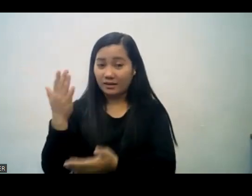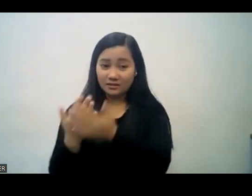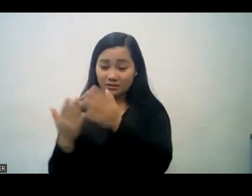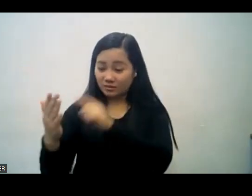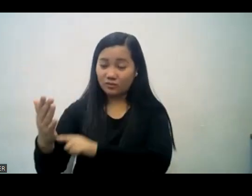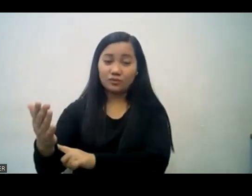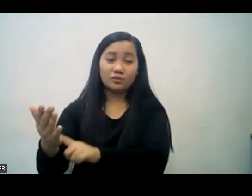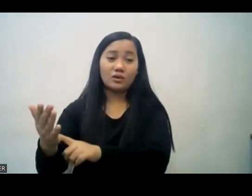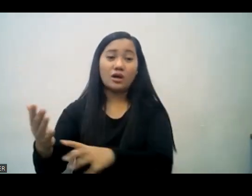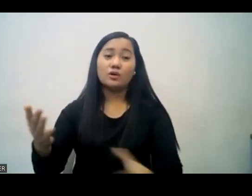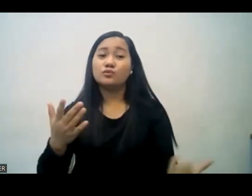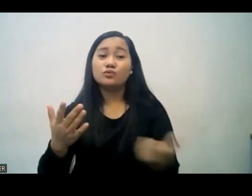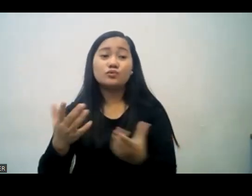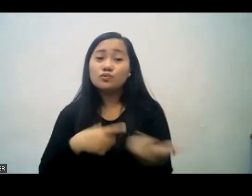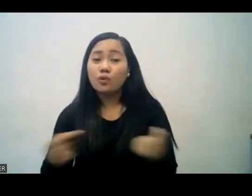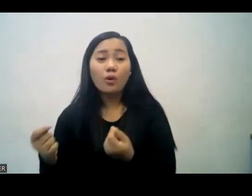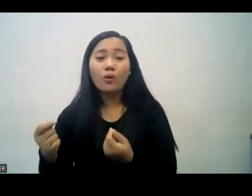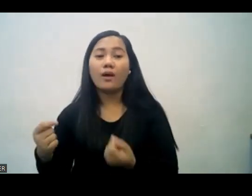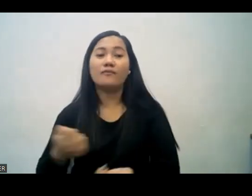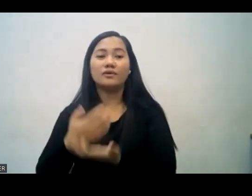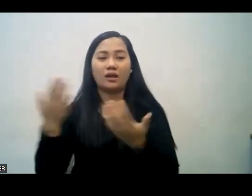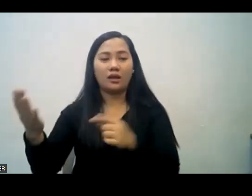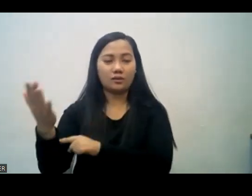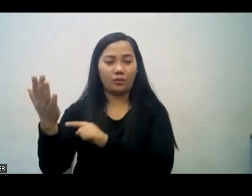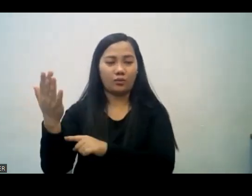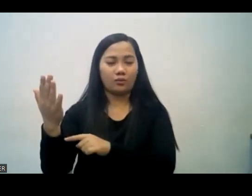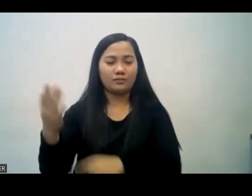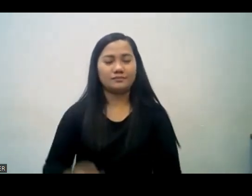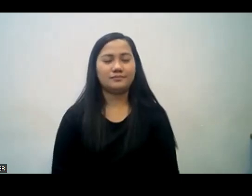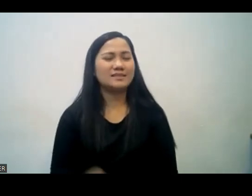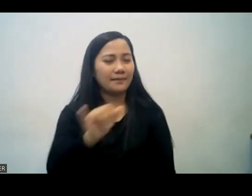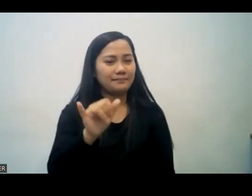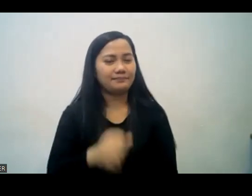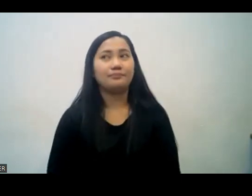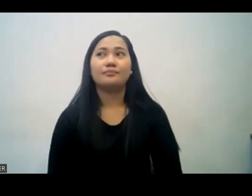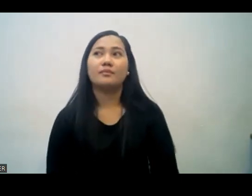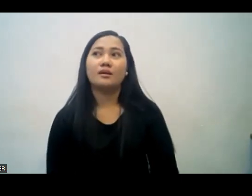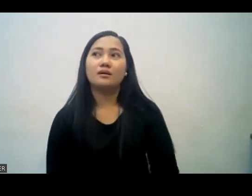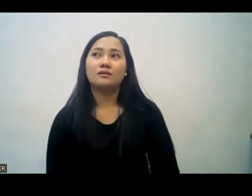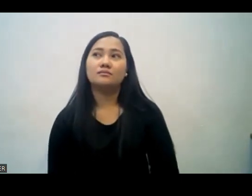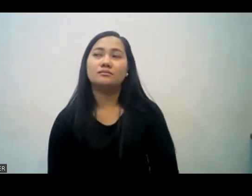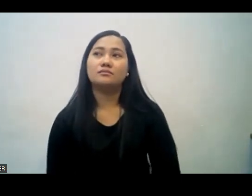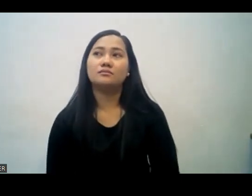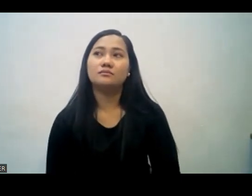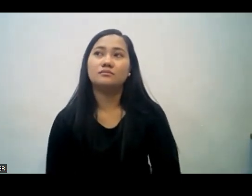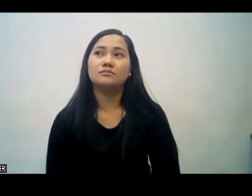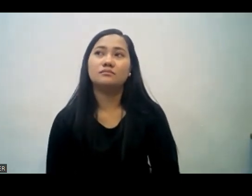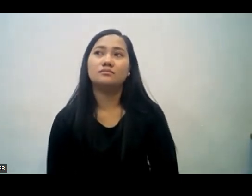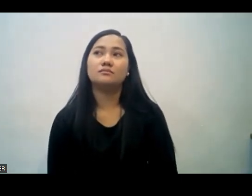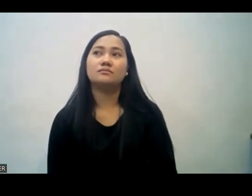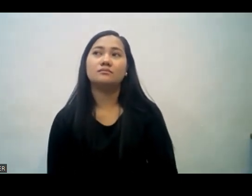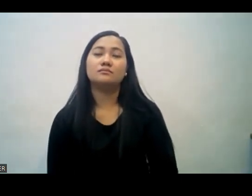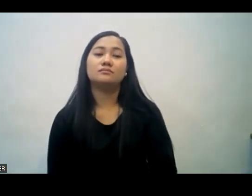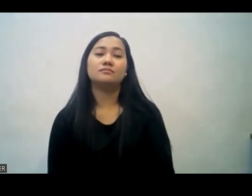this if the one brother or sister has a difficult time the other brother should burden